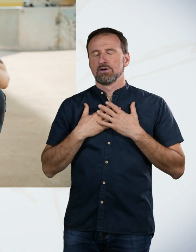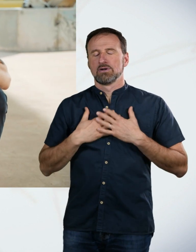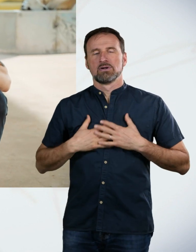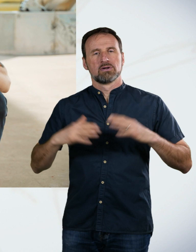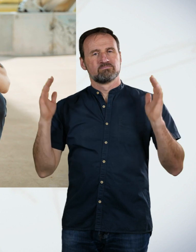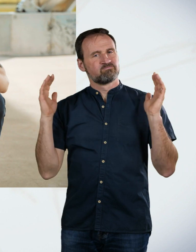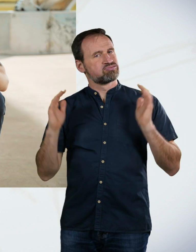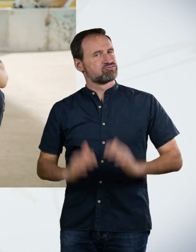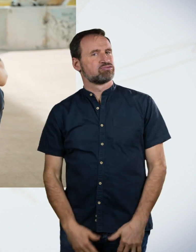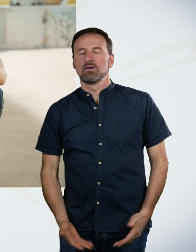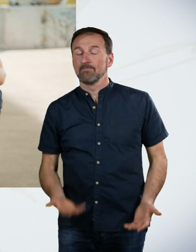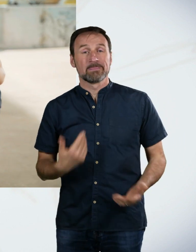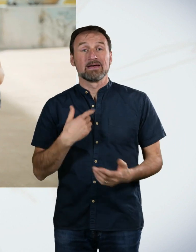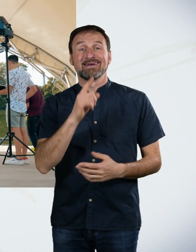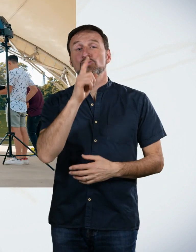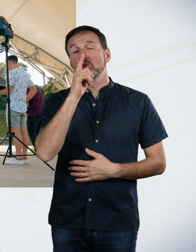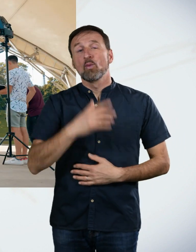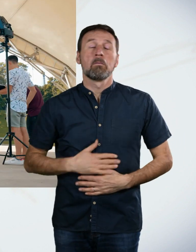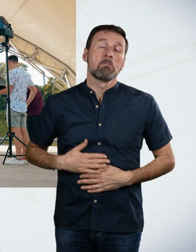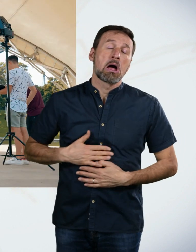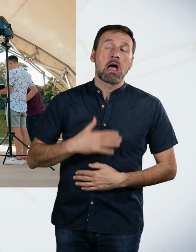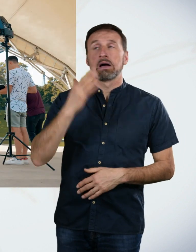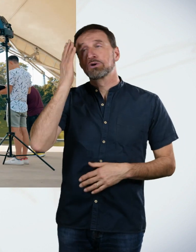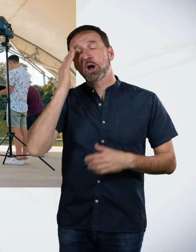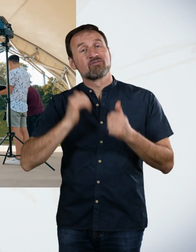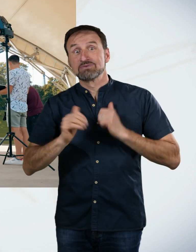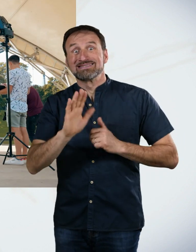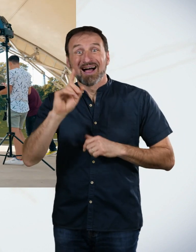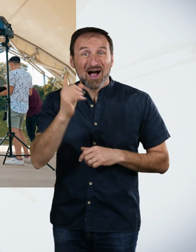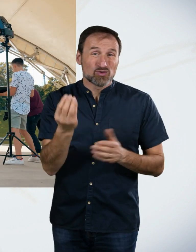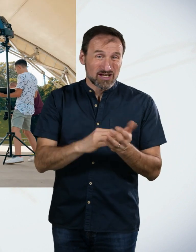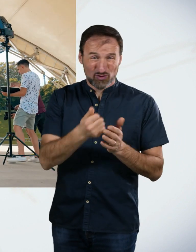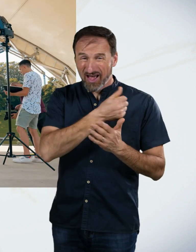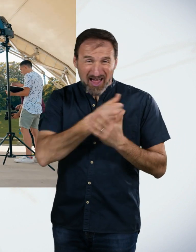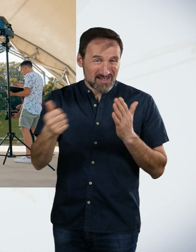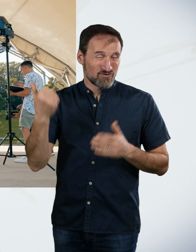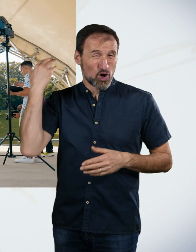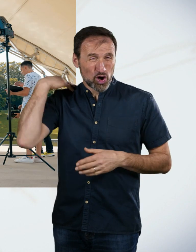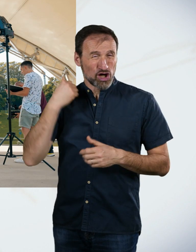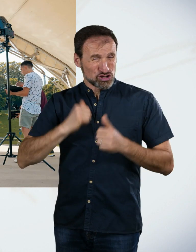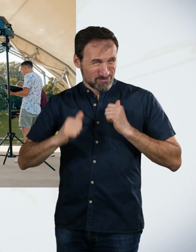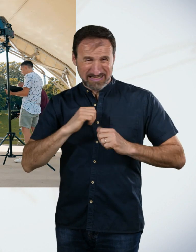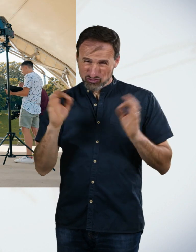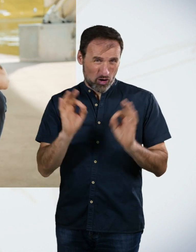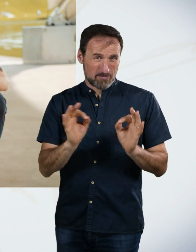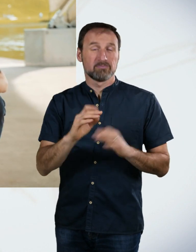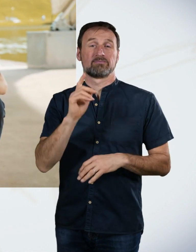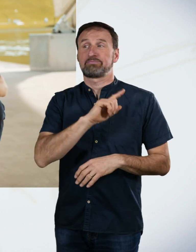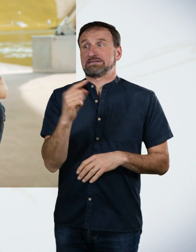Ist ja nicht so, dass ich nur was mit Magen hätte und Kopfschmerzen. Ich hatte auch noch die ganze letzte Woche richtig dolle Rückenschmerzen und habe bis gestern noch mit der Wärmflasche auf der Couch gelegen.